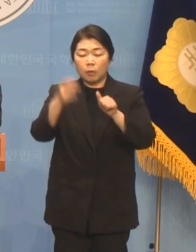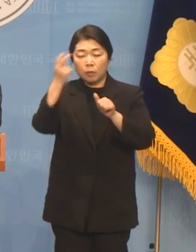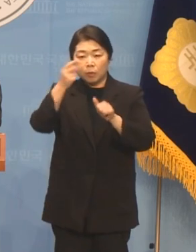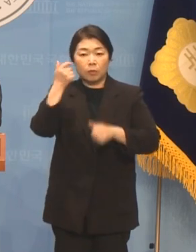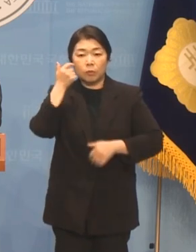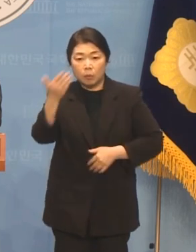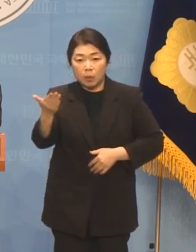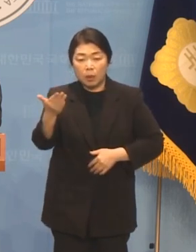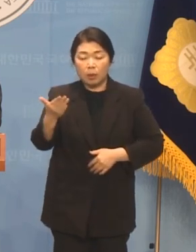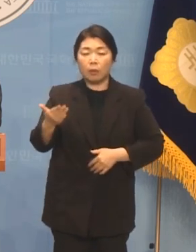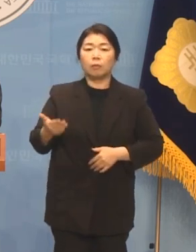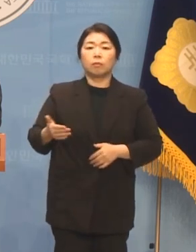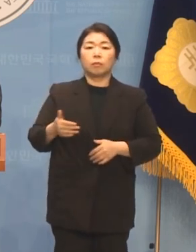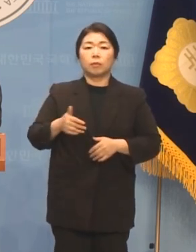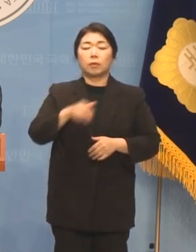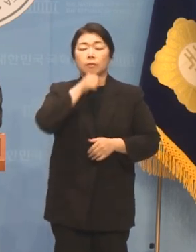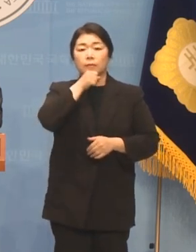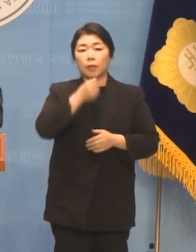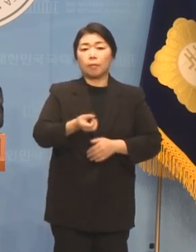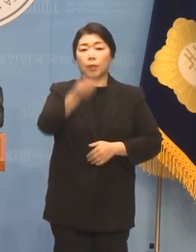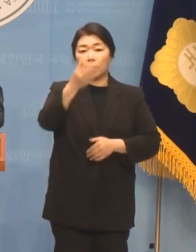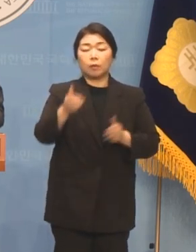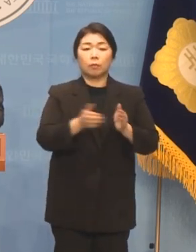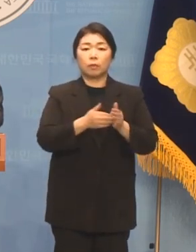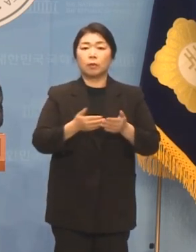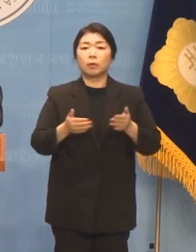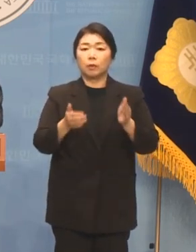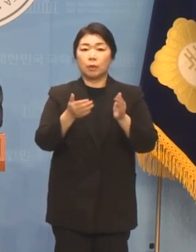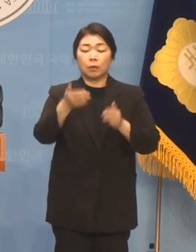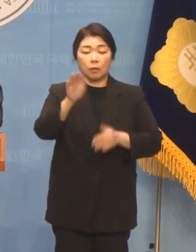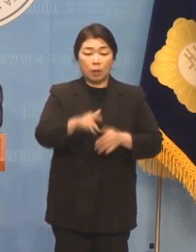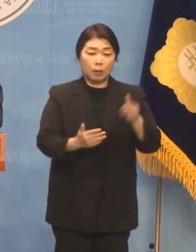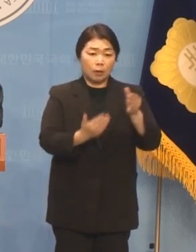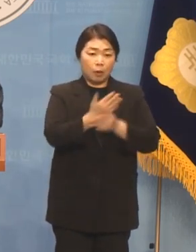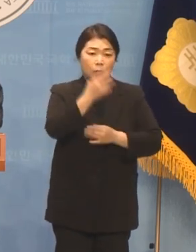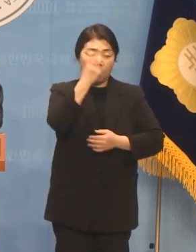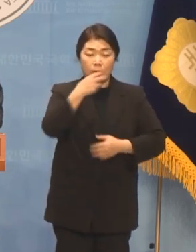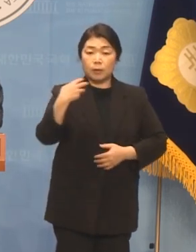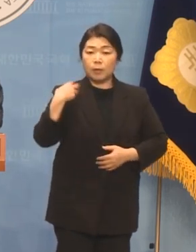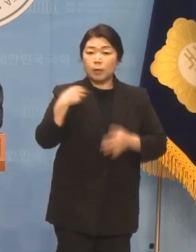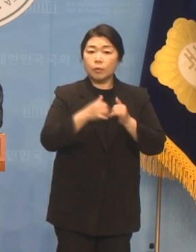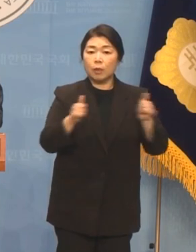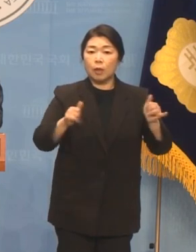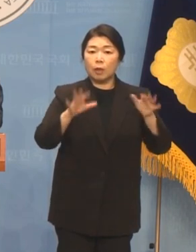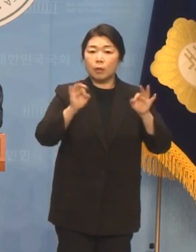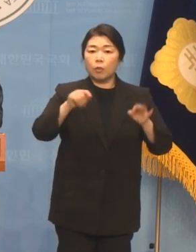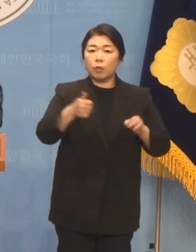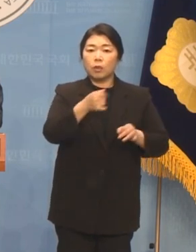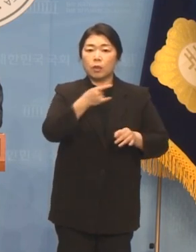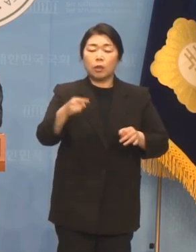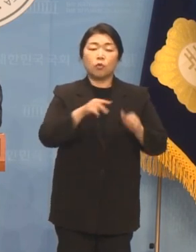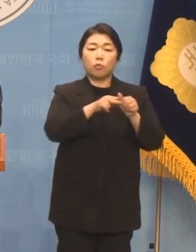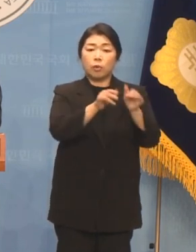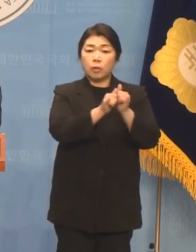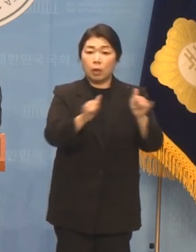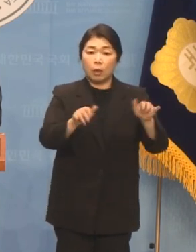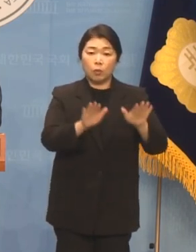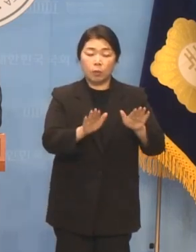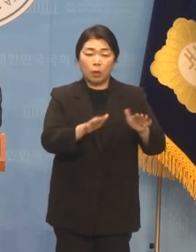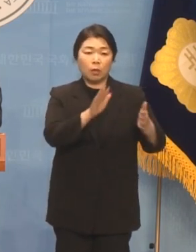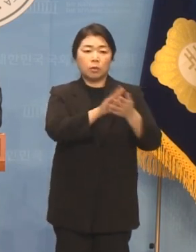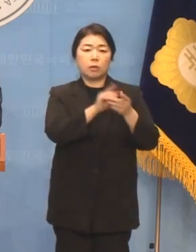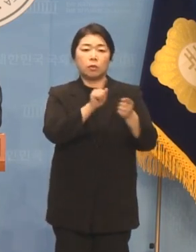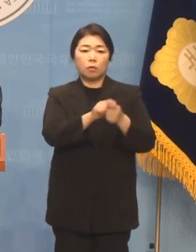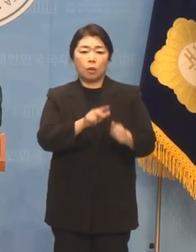경선으로 대치했습니다 그러나 이 사건의 관리 책임자인 김원희 예비후보가 이번에 직접